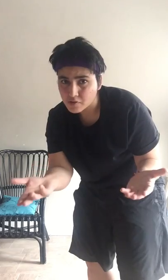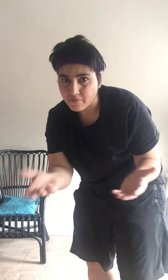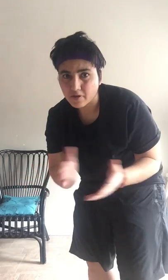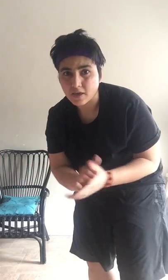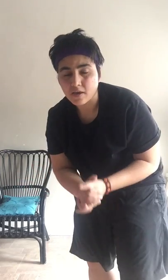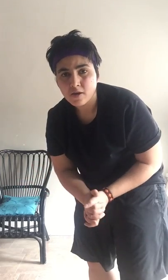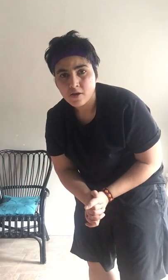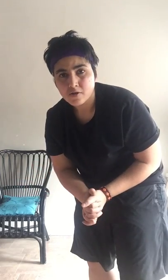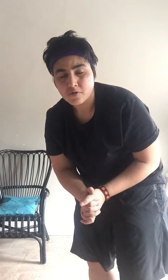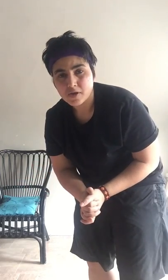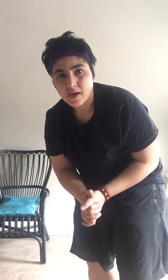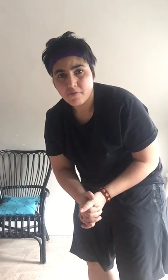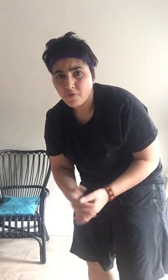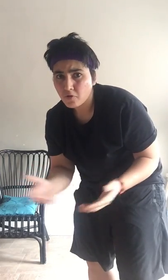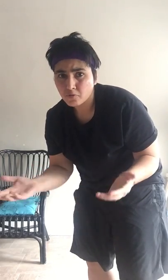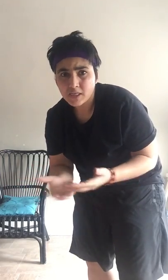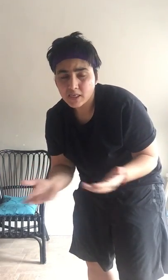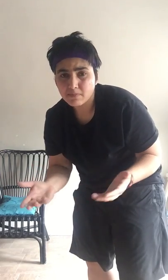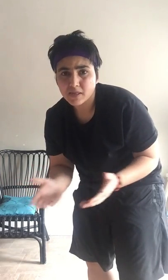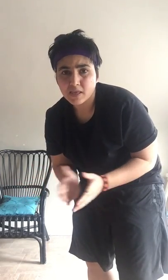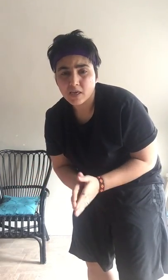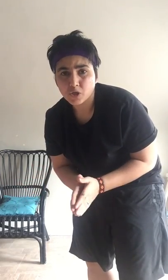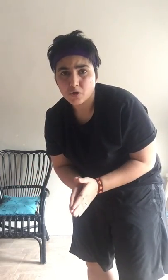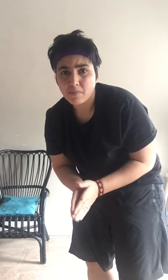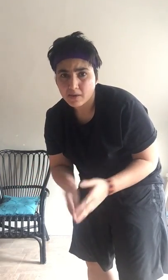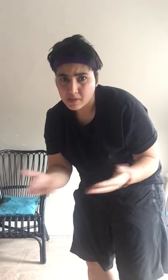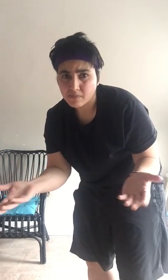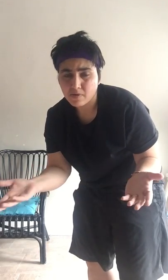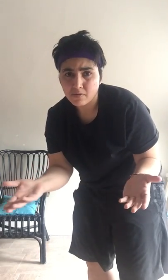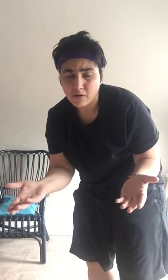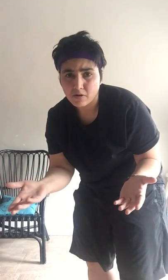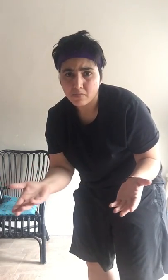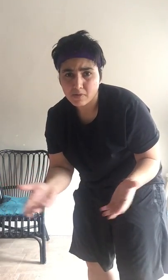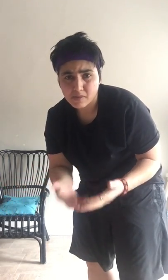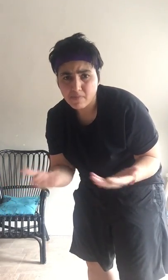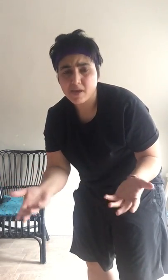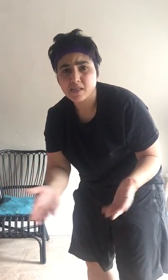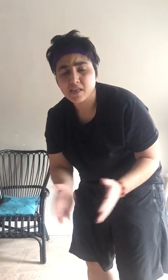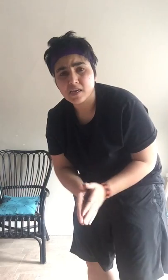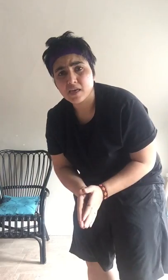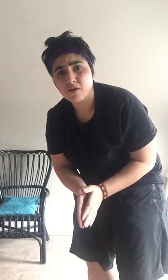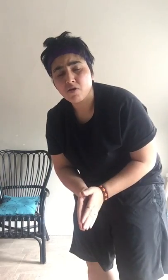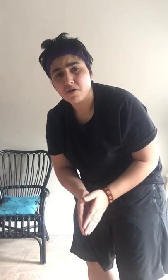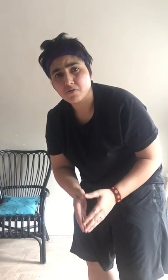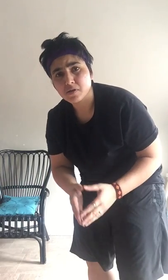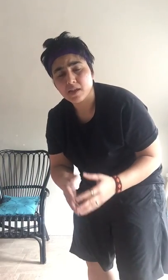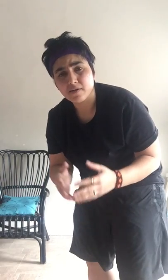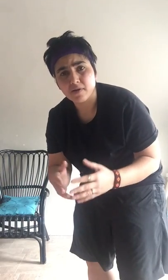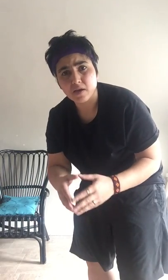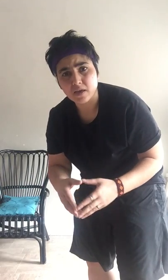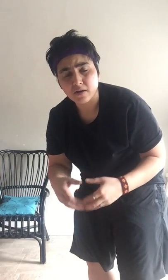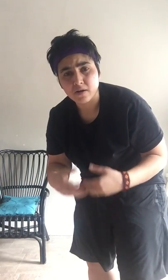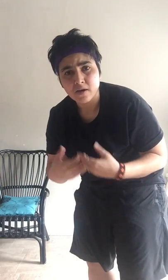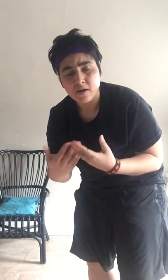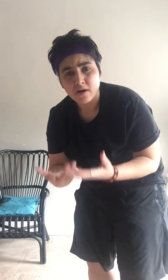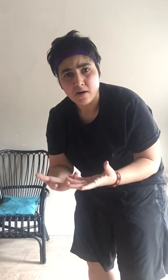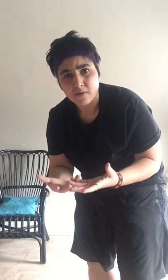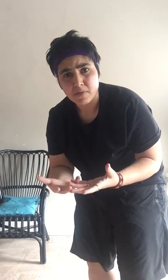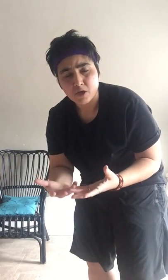कह कहे रही है तो यह है वो रूटीन की बाते हैं जो हमारे मजभ में भी आती रहे हैं और उसके लावा एक बिंग